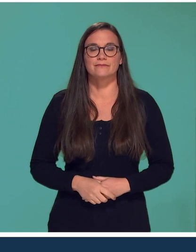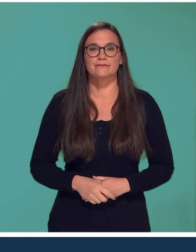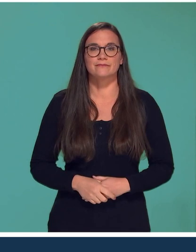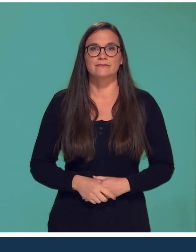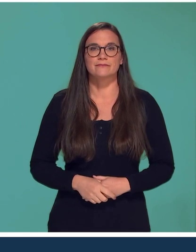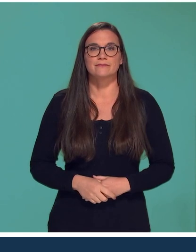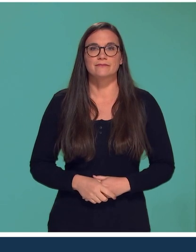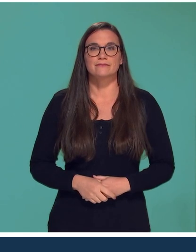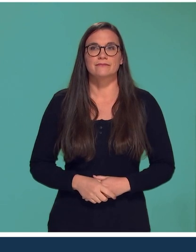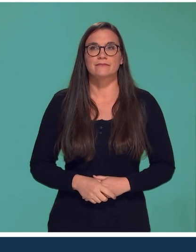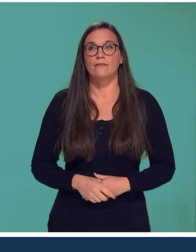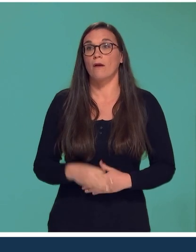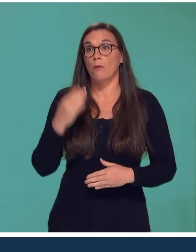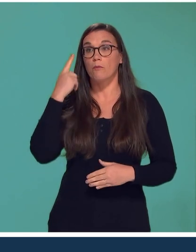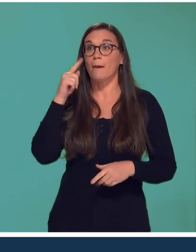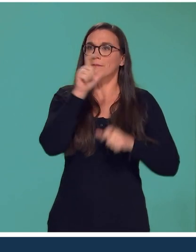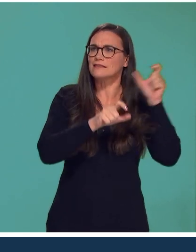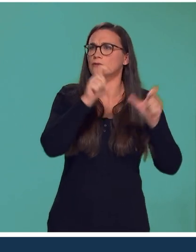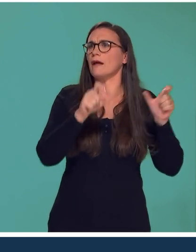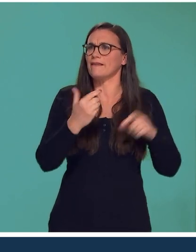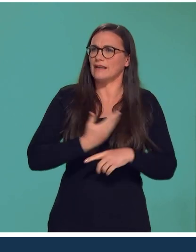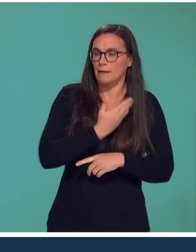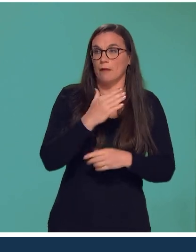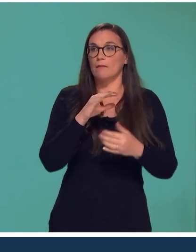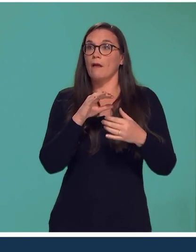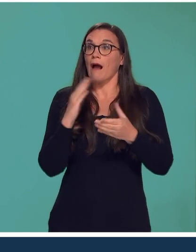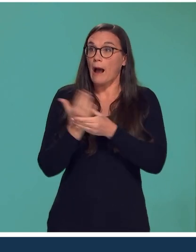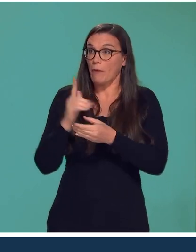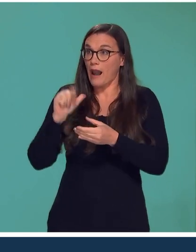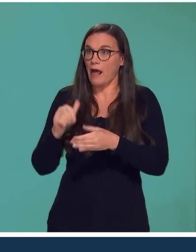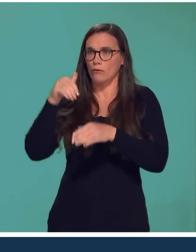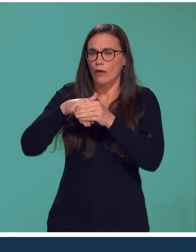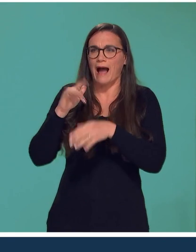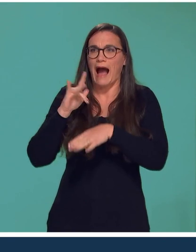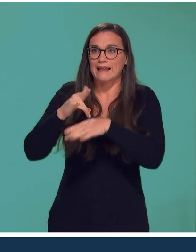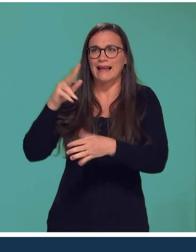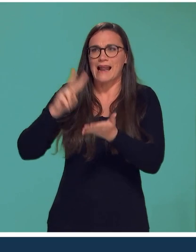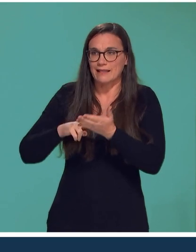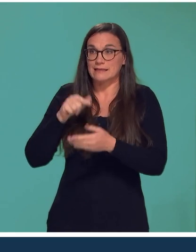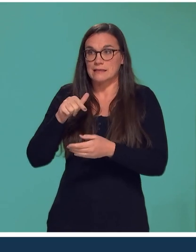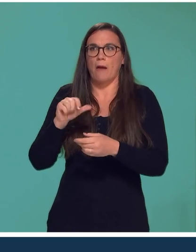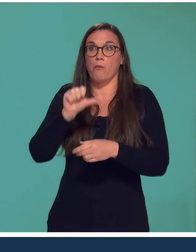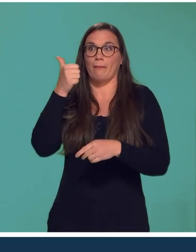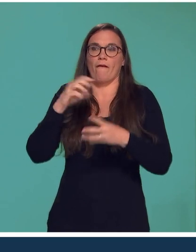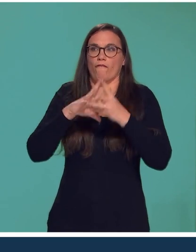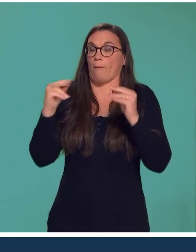Pour les victimes, le fait que ce rapport existe, c'est une première forme de reconnaissance